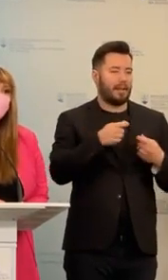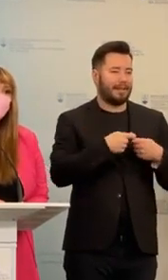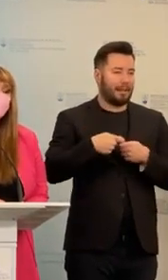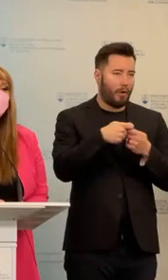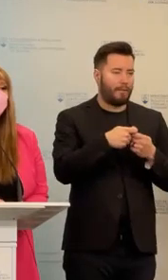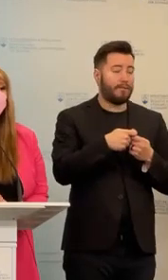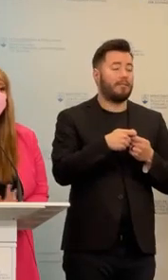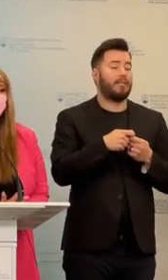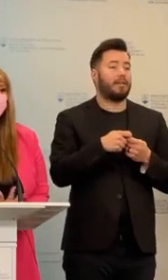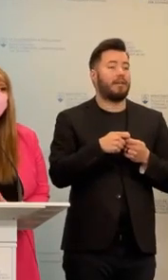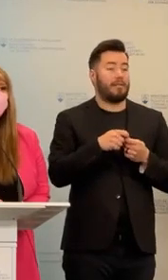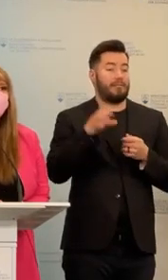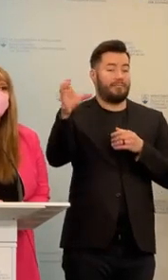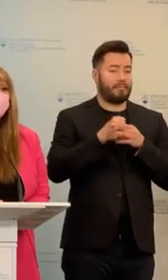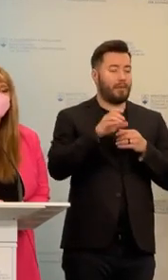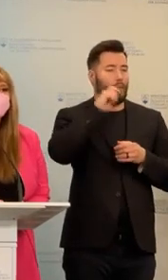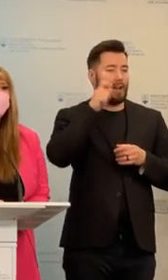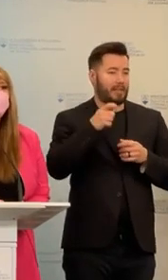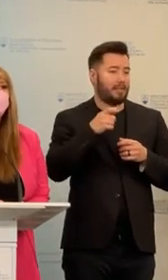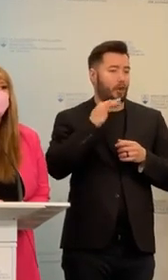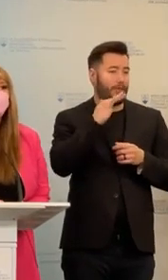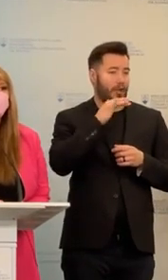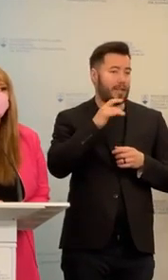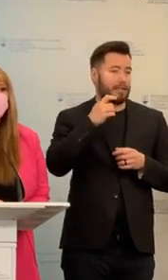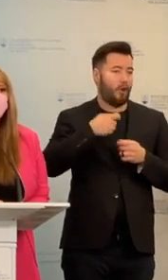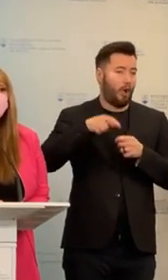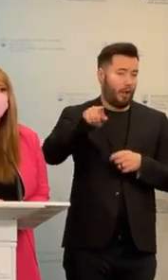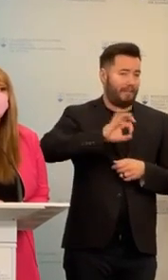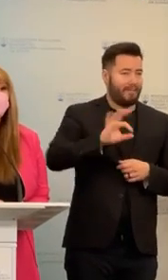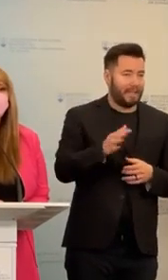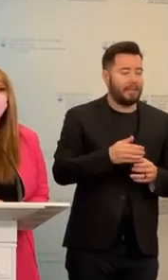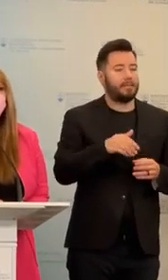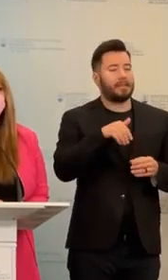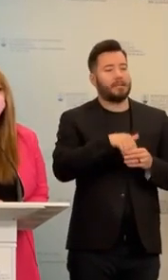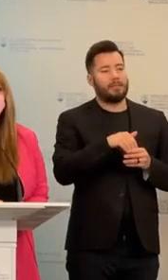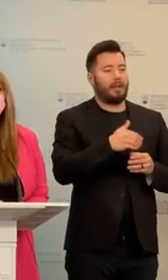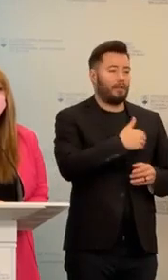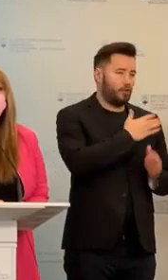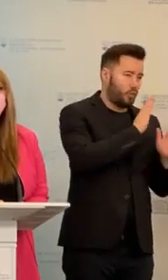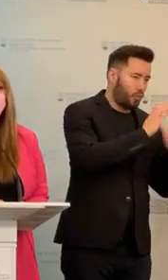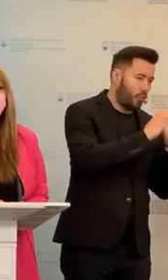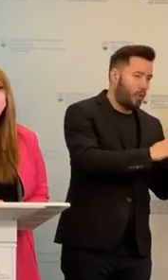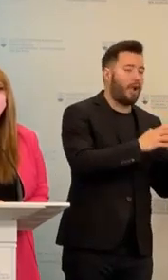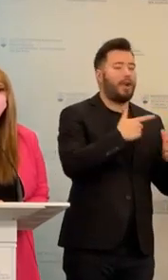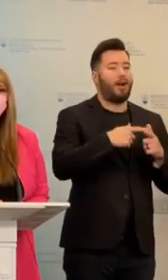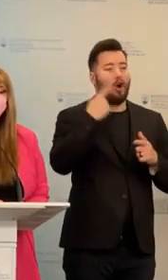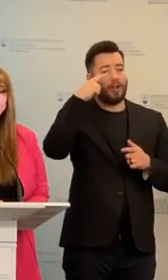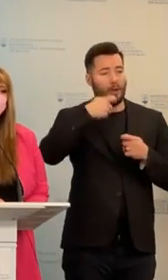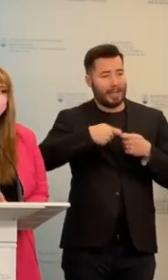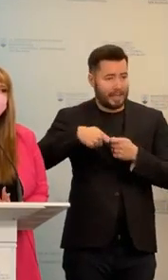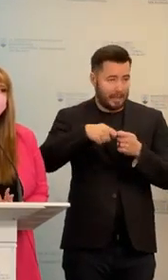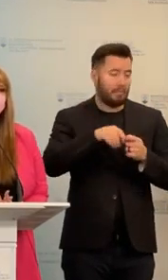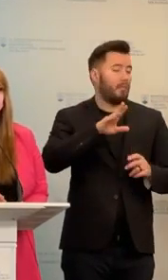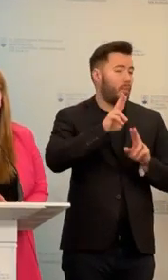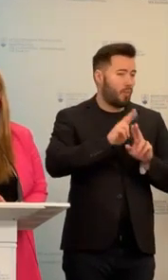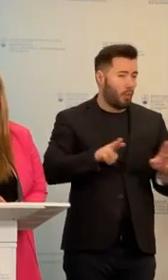hovoriacích kolegov. To, čo odznelo v tej prvej časti, to znamená, že aj v rámci nielen škôl, ale v rámci odborných tímov môžu pôsobiť ale